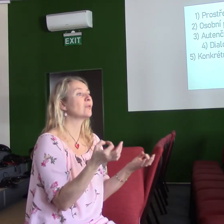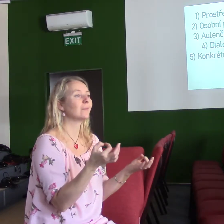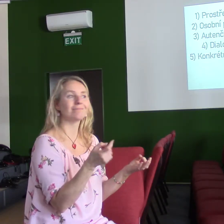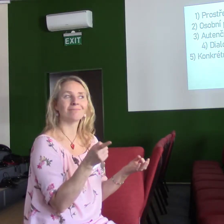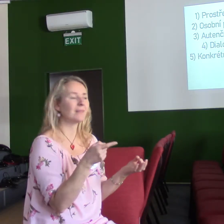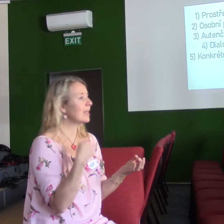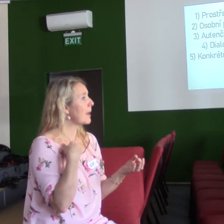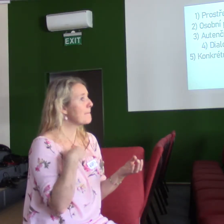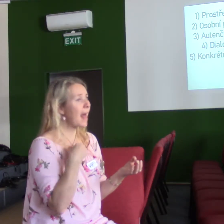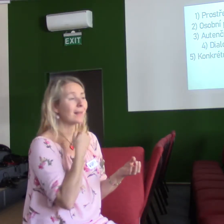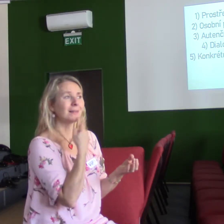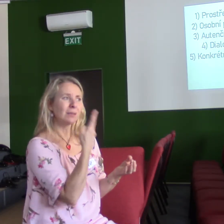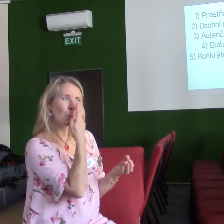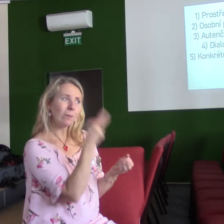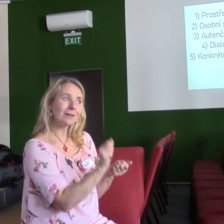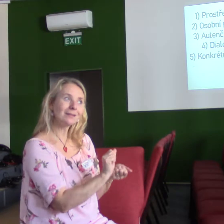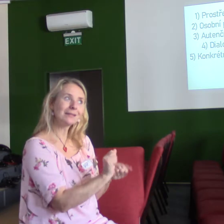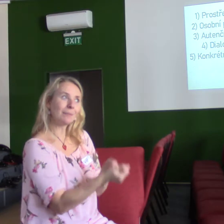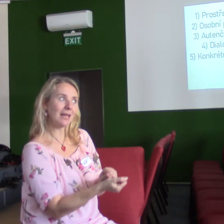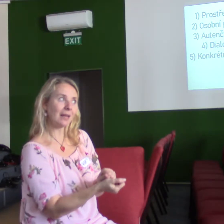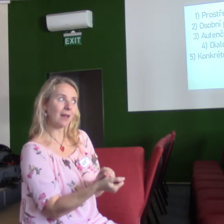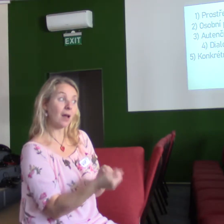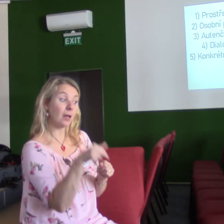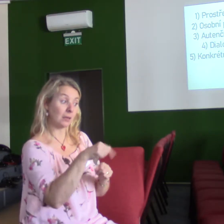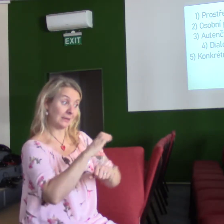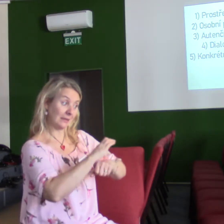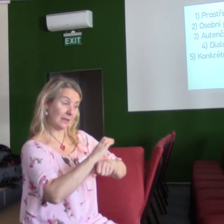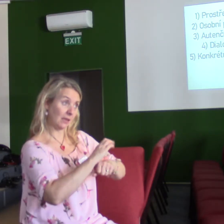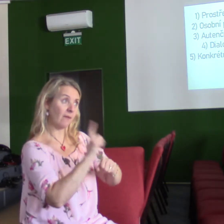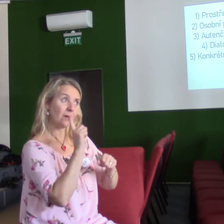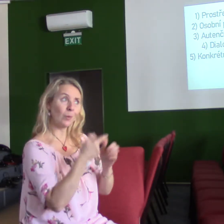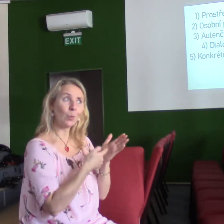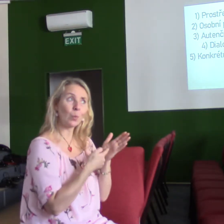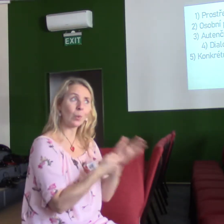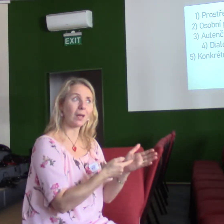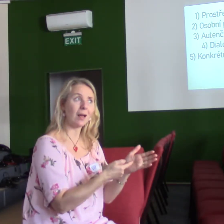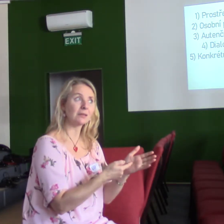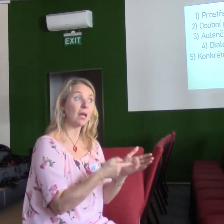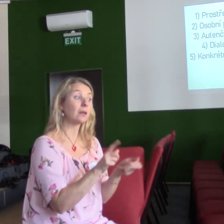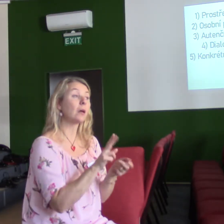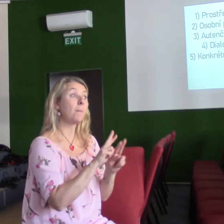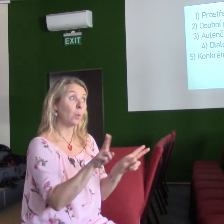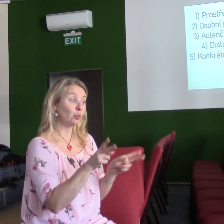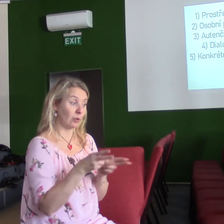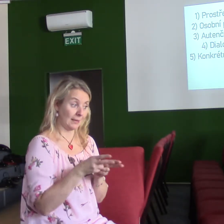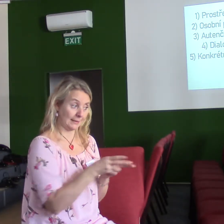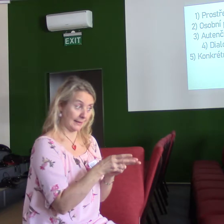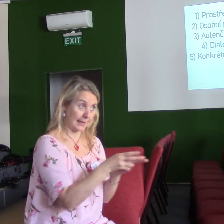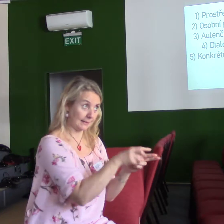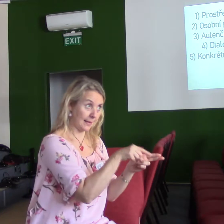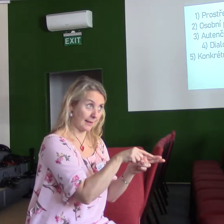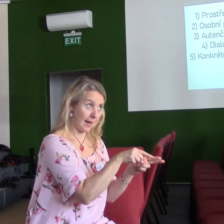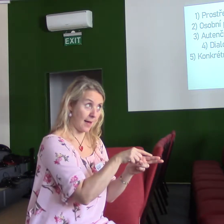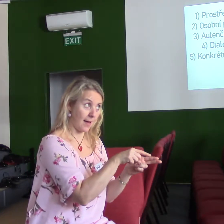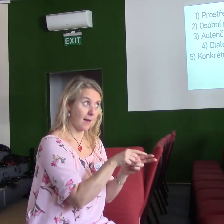proměnu. A vizi našeho zboru je propojení, prostor, proměna. Nechceme vidět proměnu v